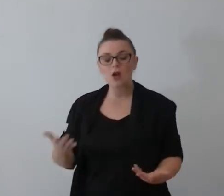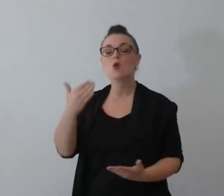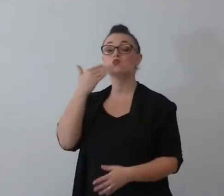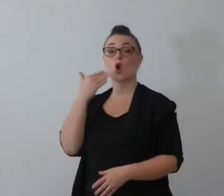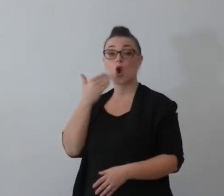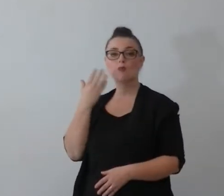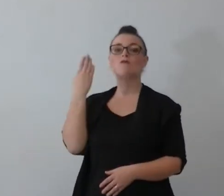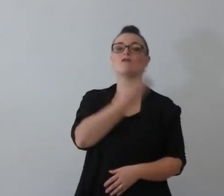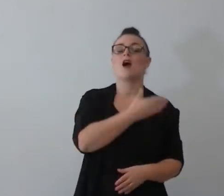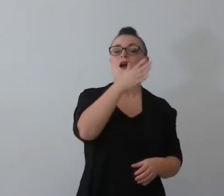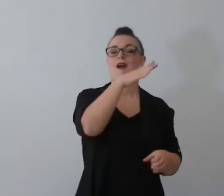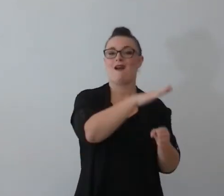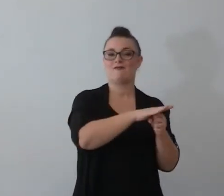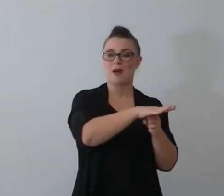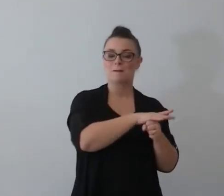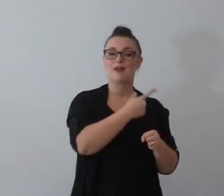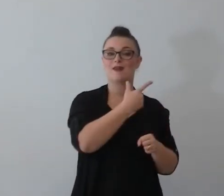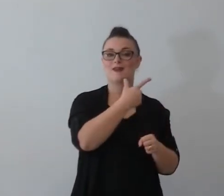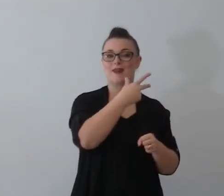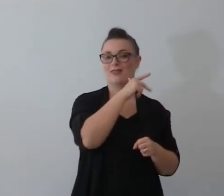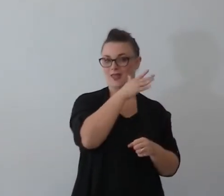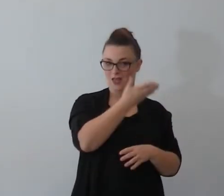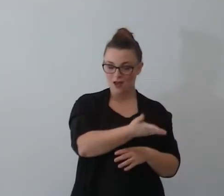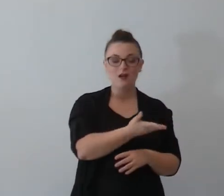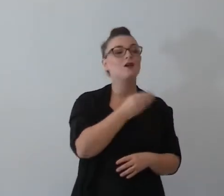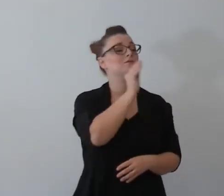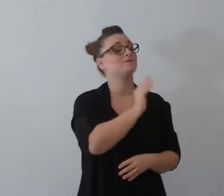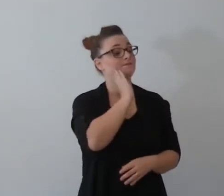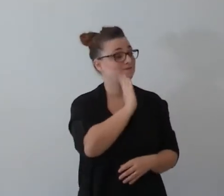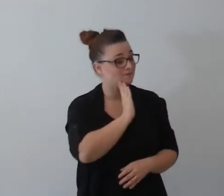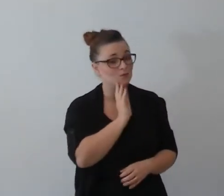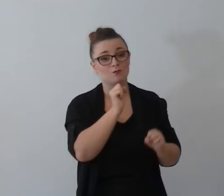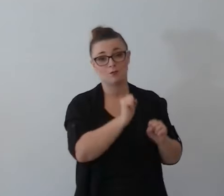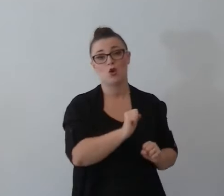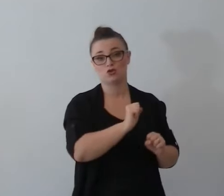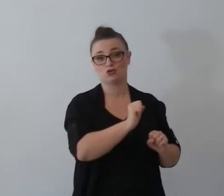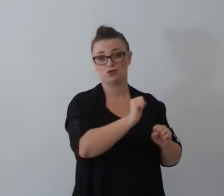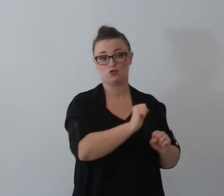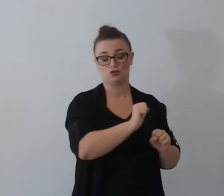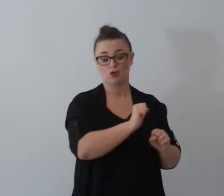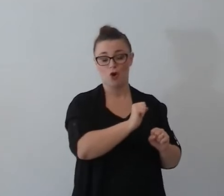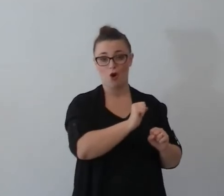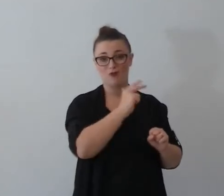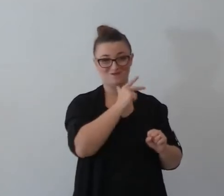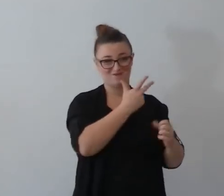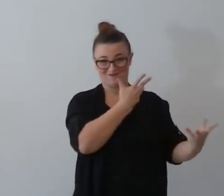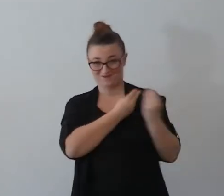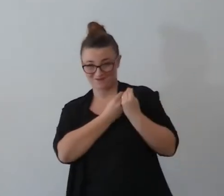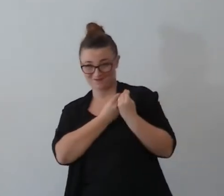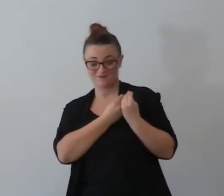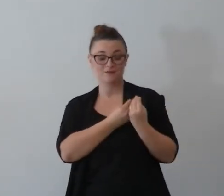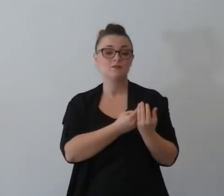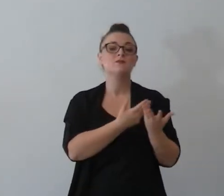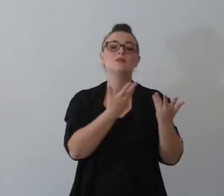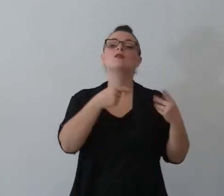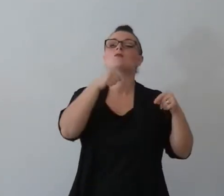futura sposa chiedeva la mano e da quel momento in poi cominciava il finanziamento ufficiale in ambito